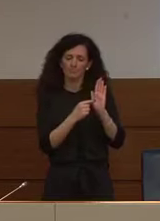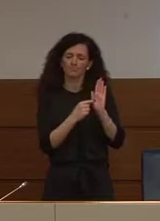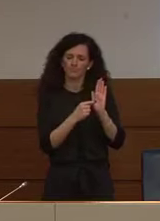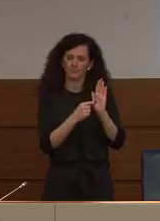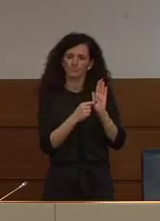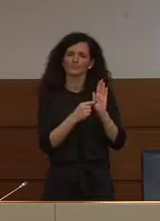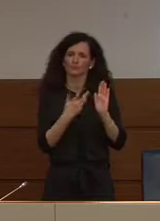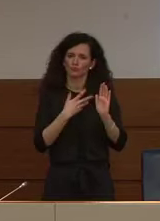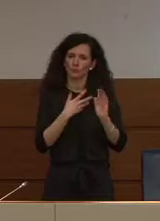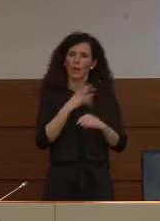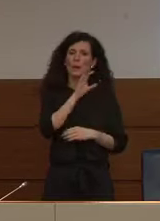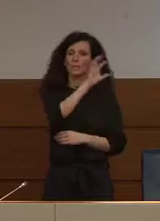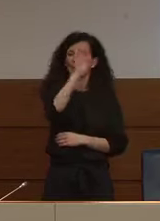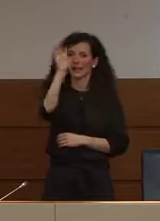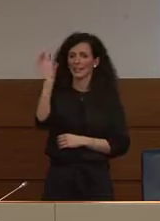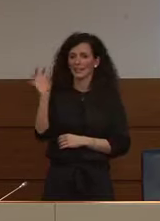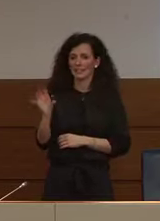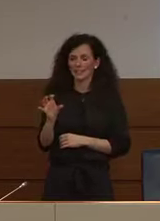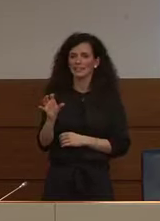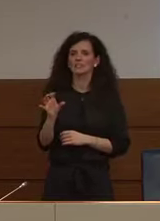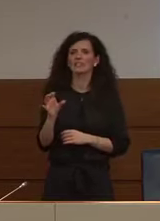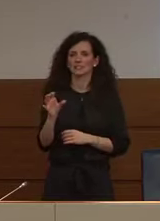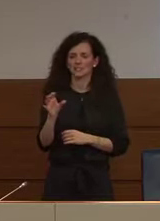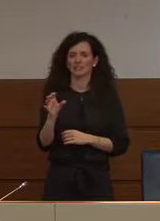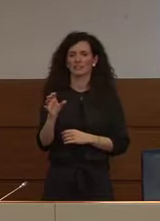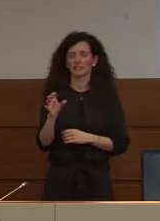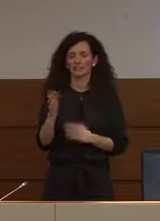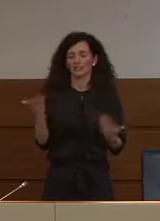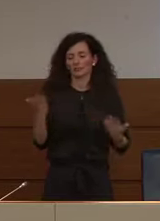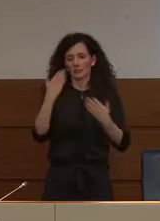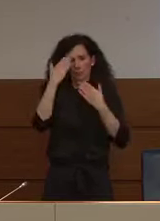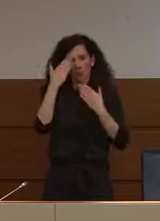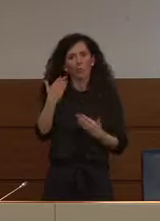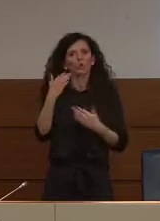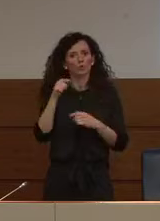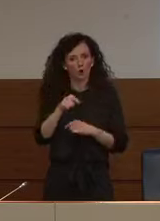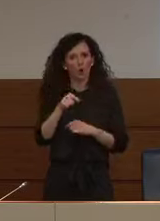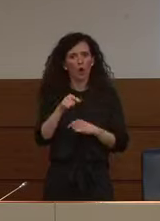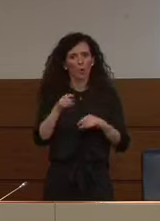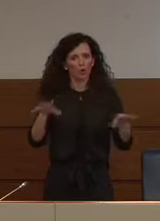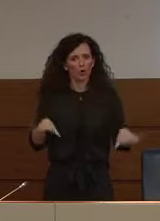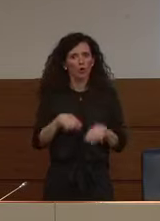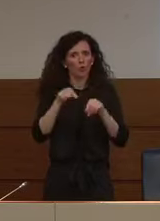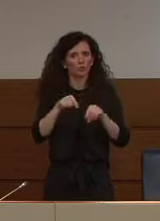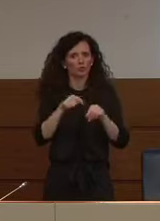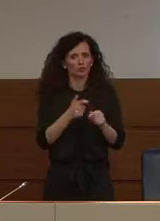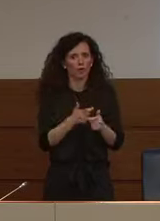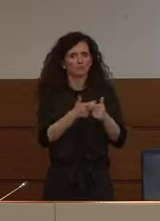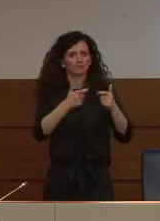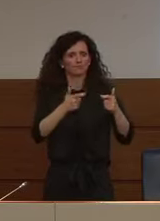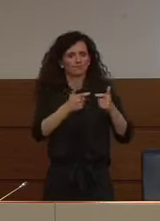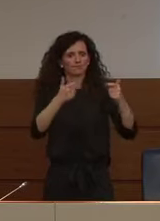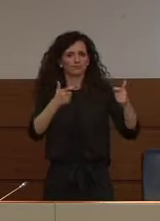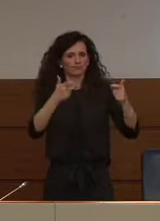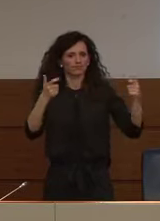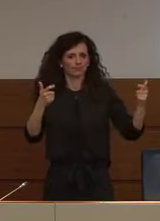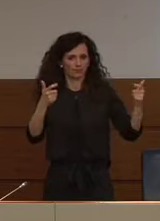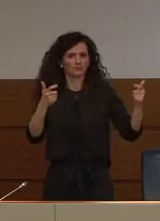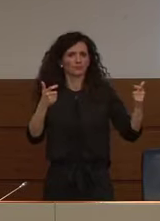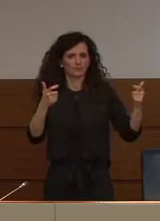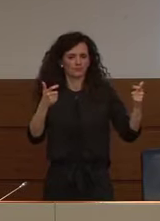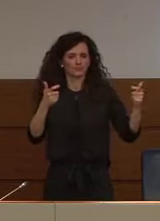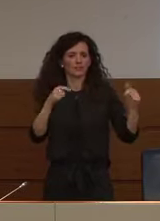in altri paesi vi è un incremento sostanziale sia